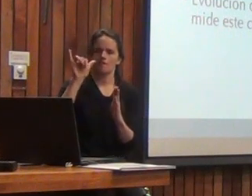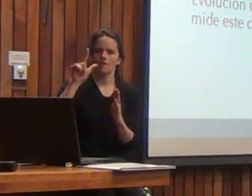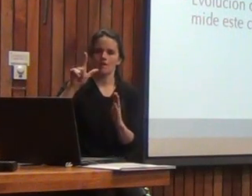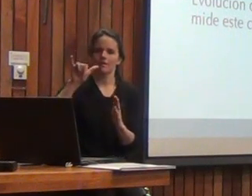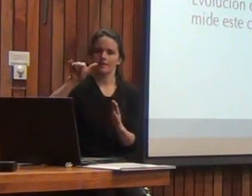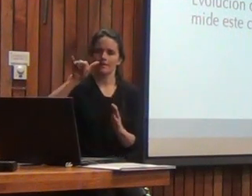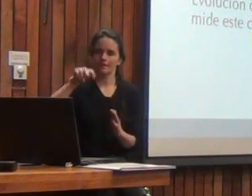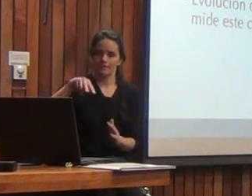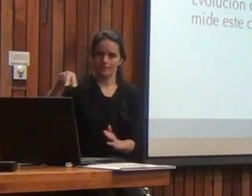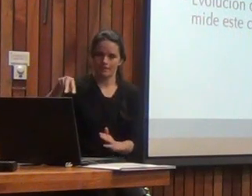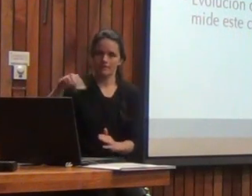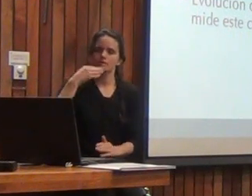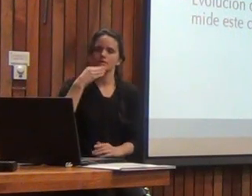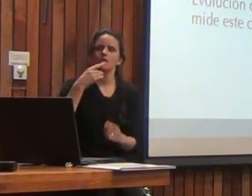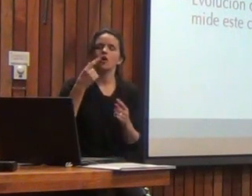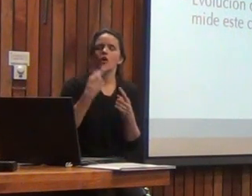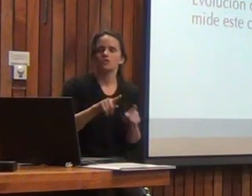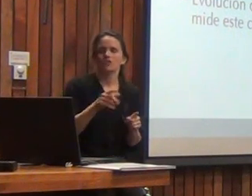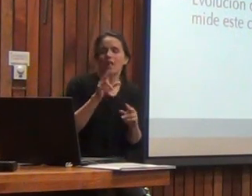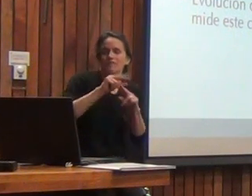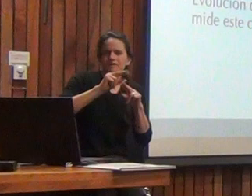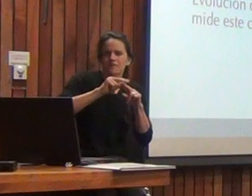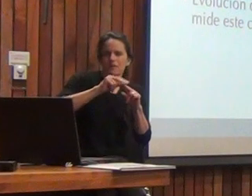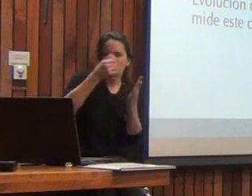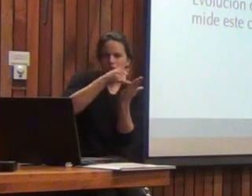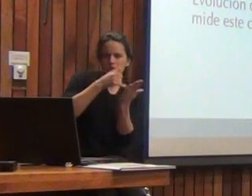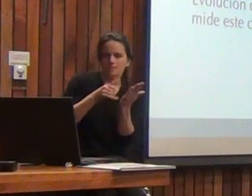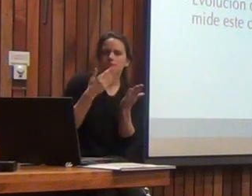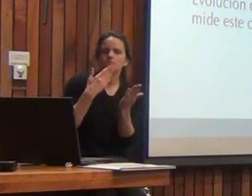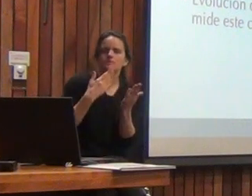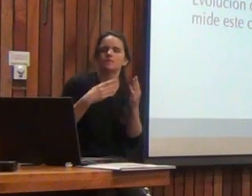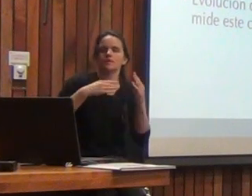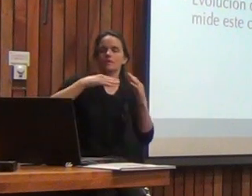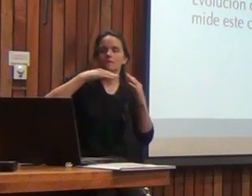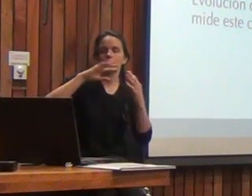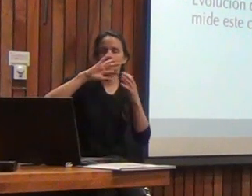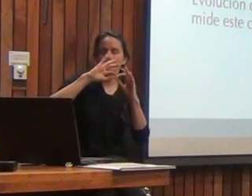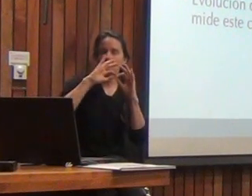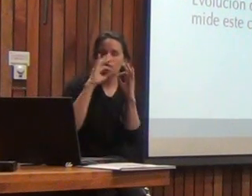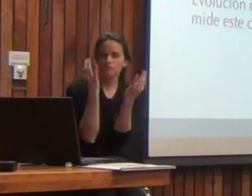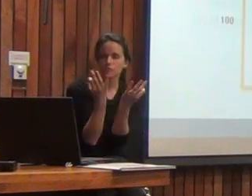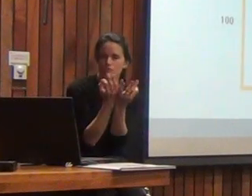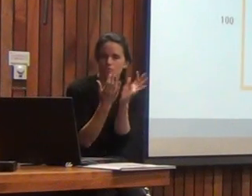por la obsolescencia de algunos ítems, y por la evolución de las escalas y los modelos de inteligencia.